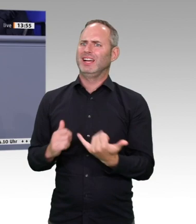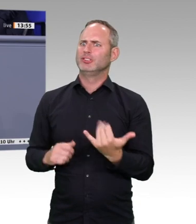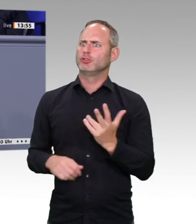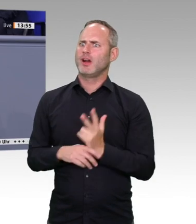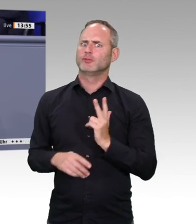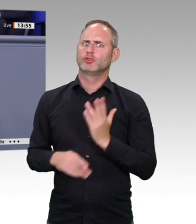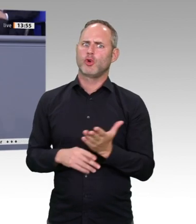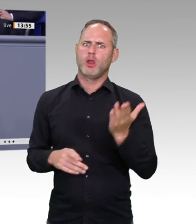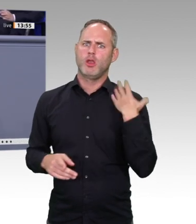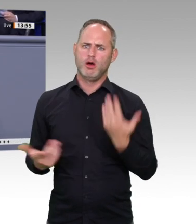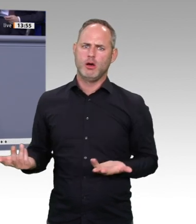diskutieren. Ganz lieben Dank.